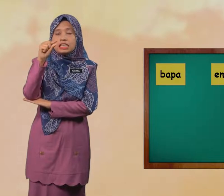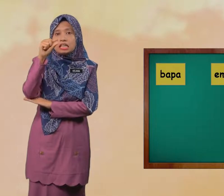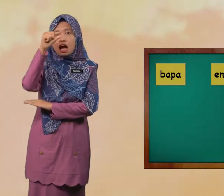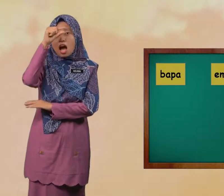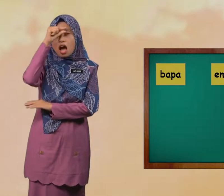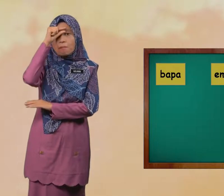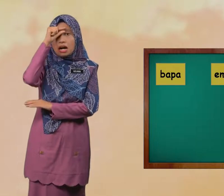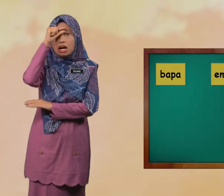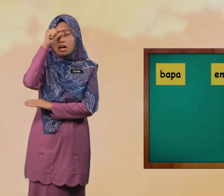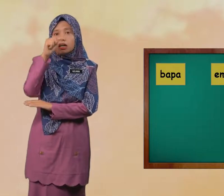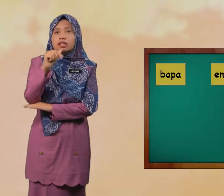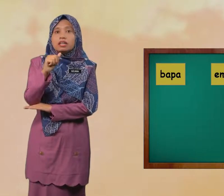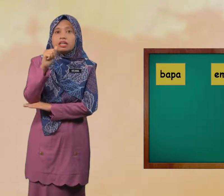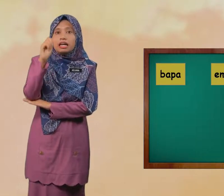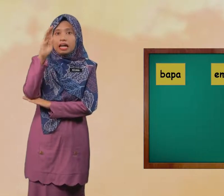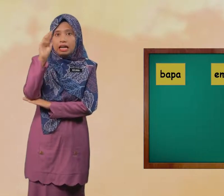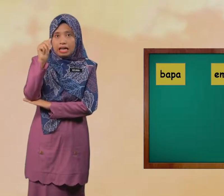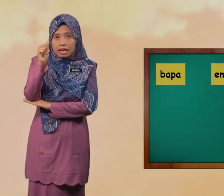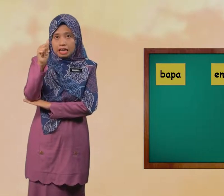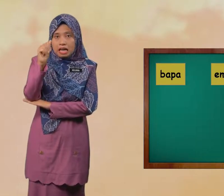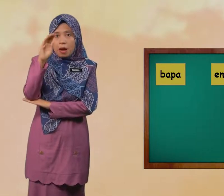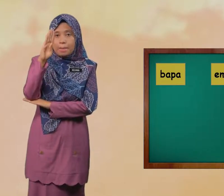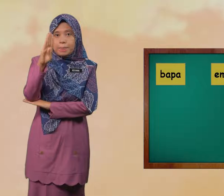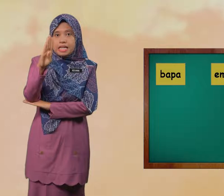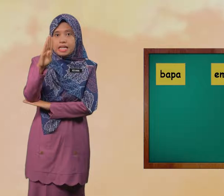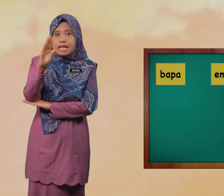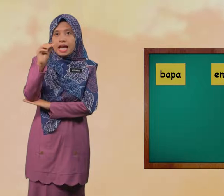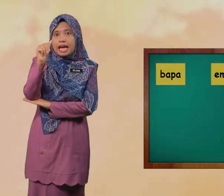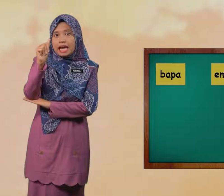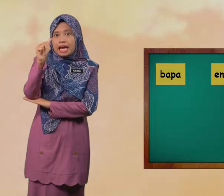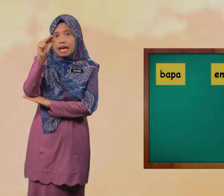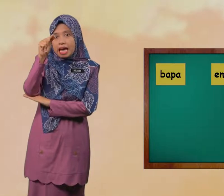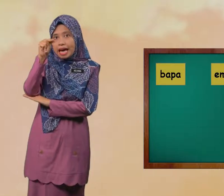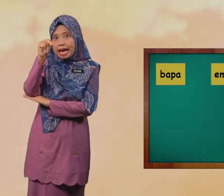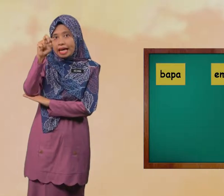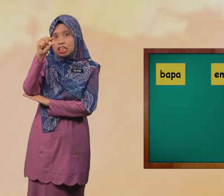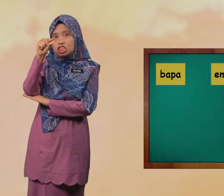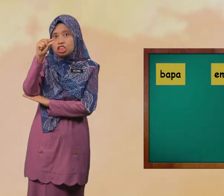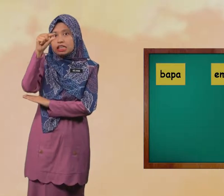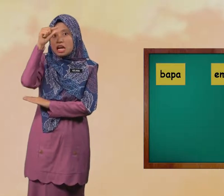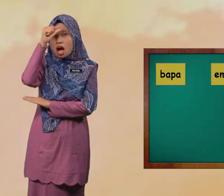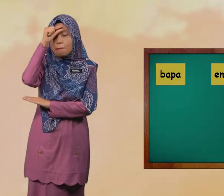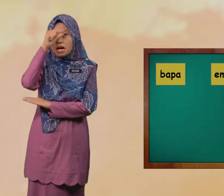Abang A B B A N G Abang